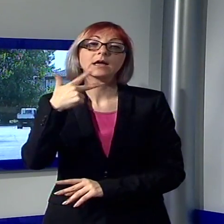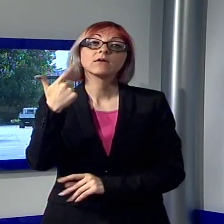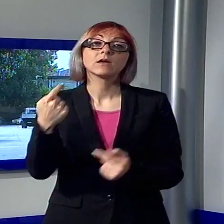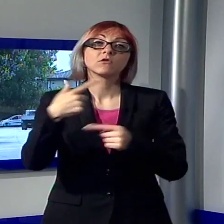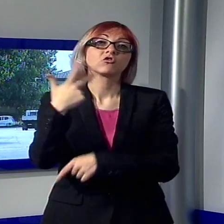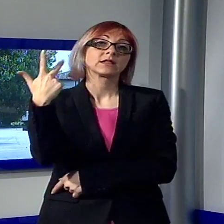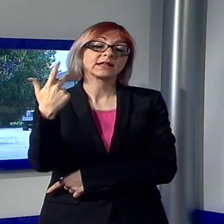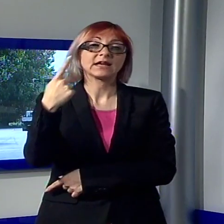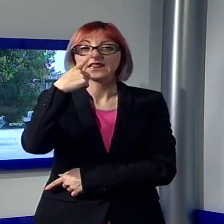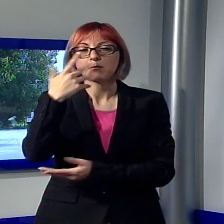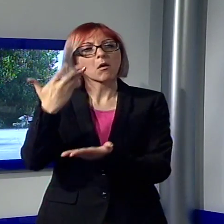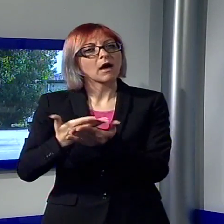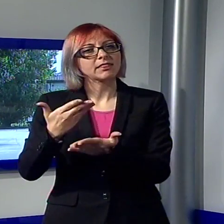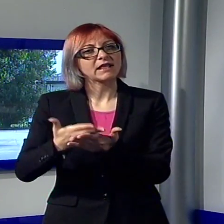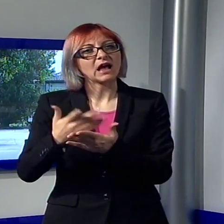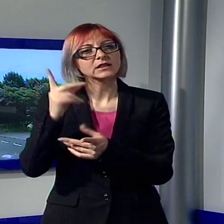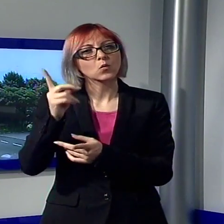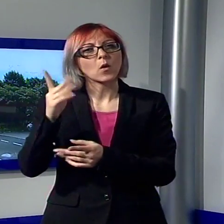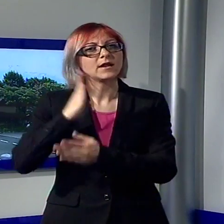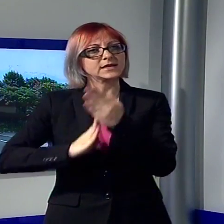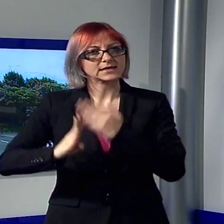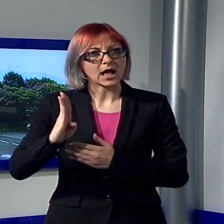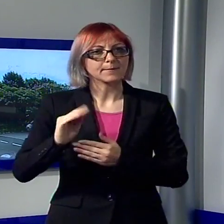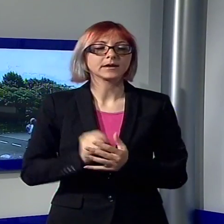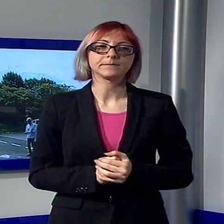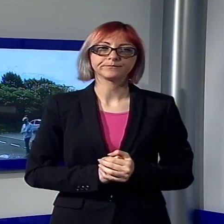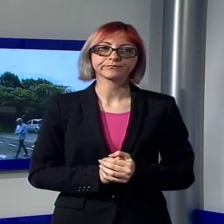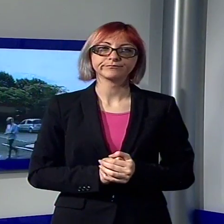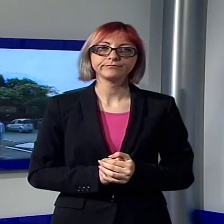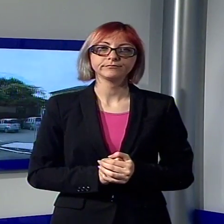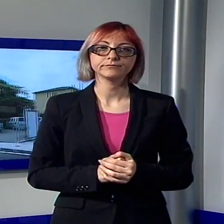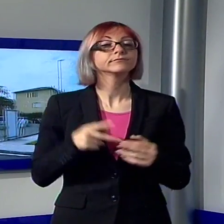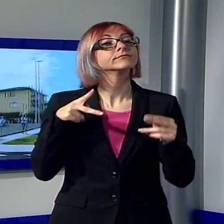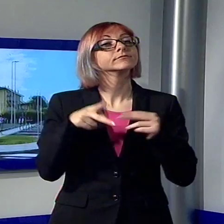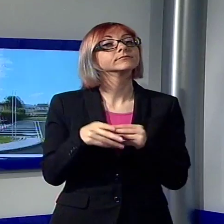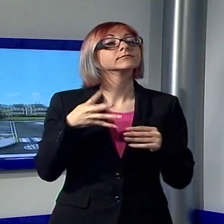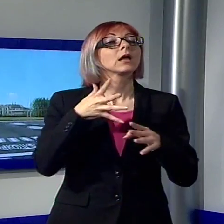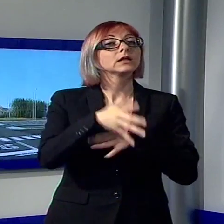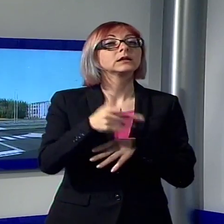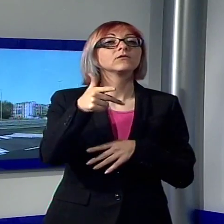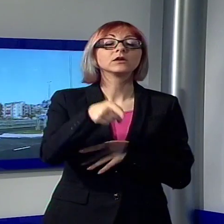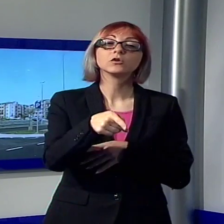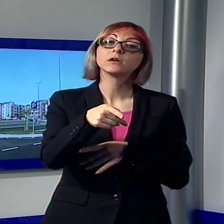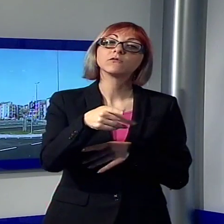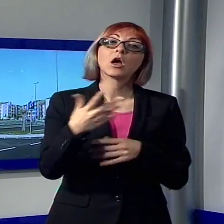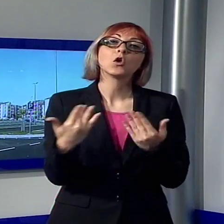diversamente abili. L'intervento globale ha portato anche alla realizzazione di una nuova strada di collegamento 260